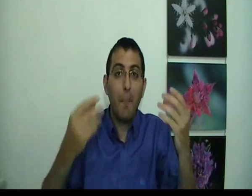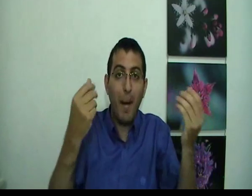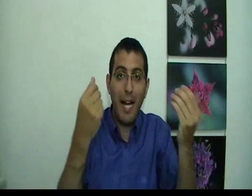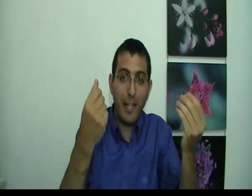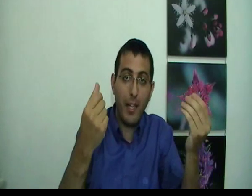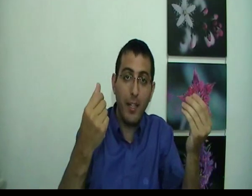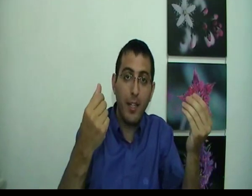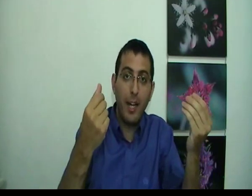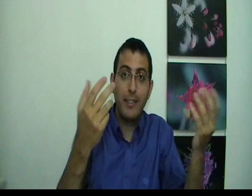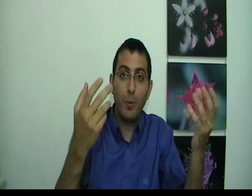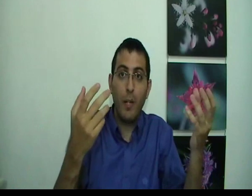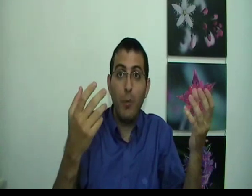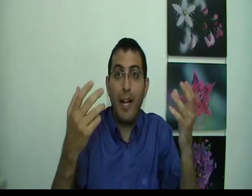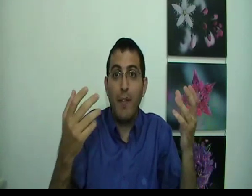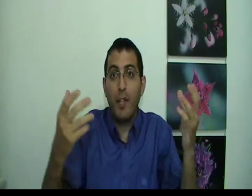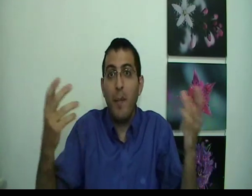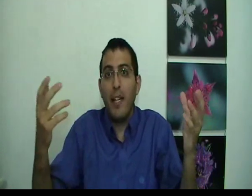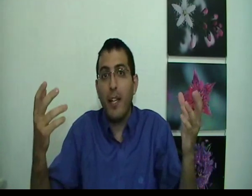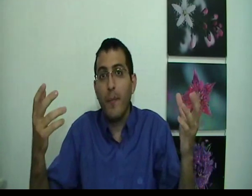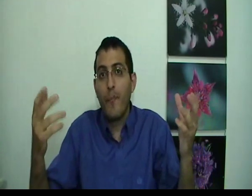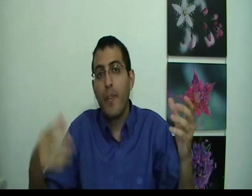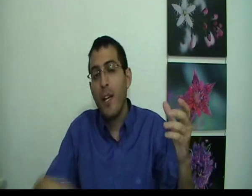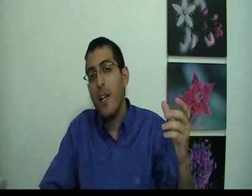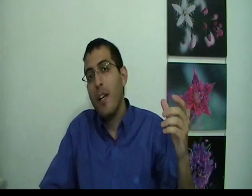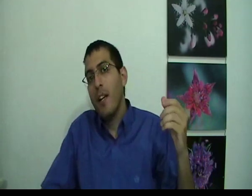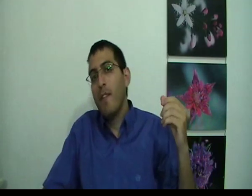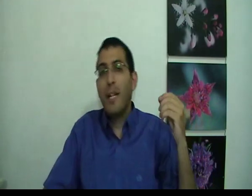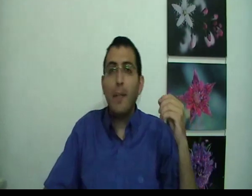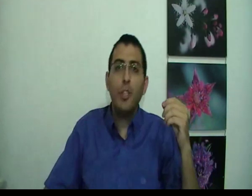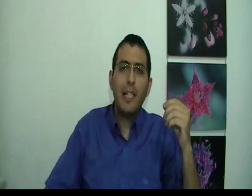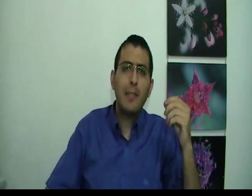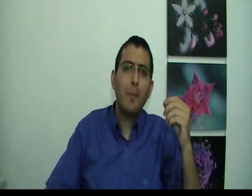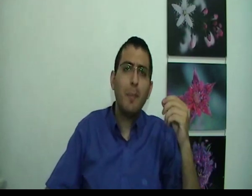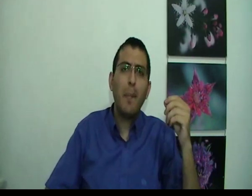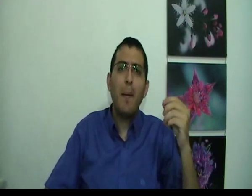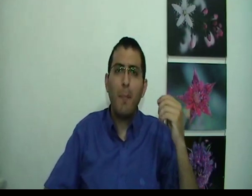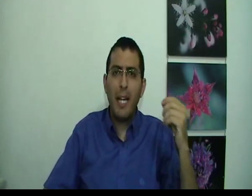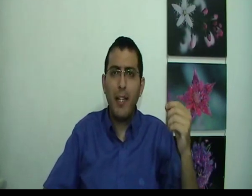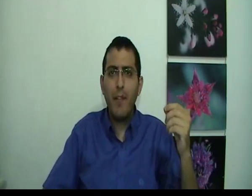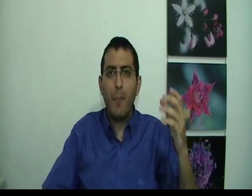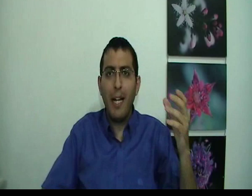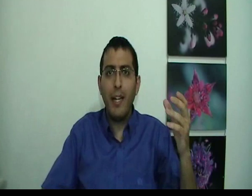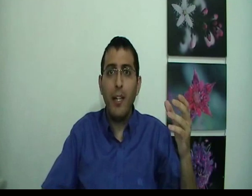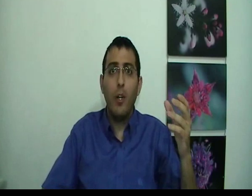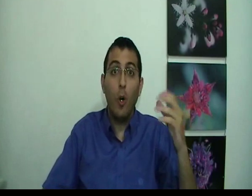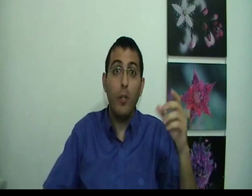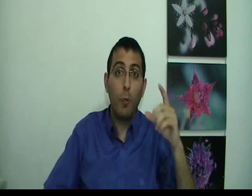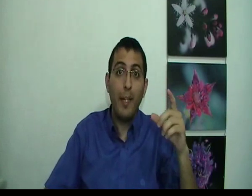מה אני אז אני אוכל אולי להבין מי אני בן אדם שישאל את עצמו מספיק פעמים מי אני ומה אני או לדוגמה את